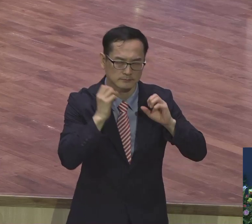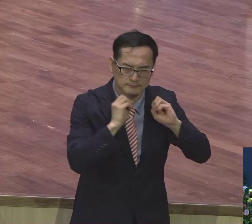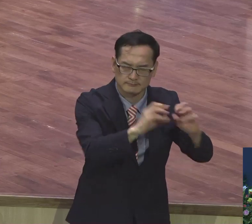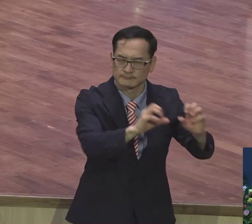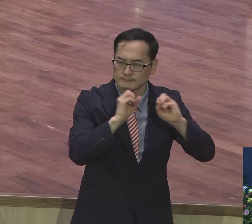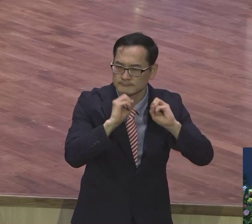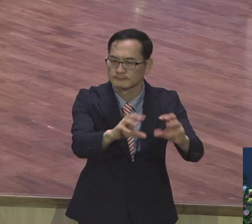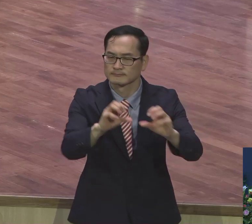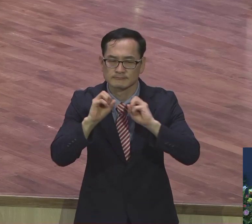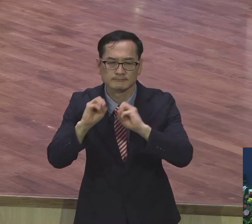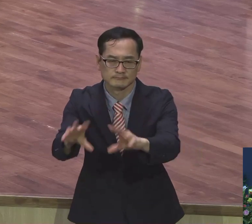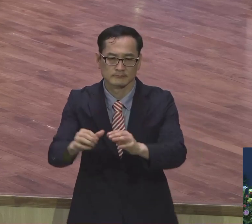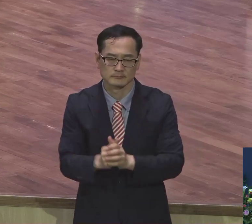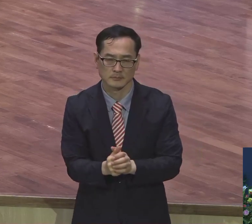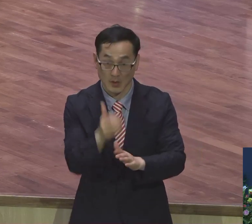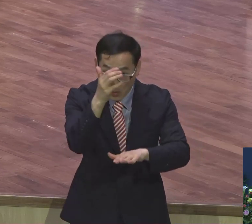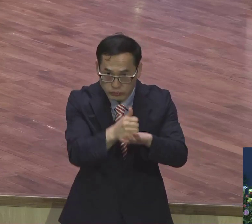죽었는데